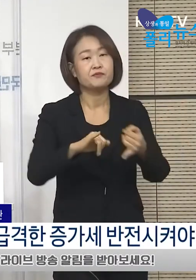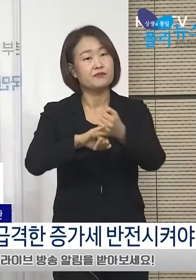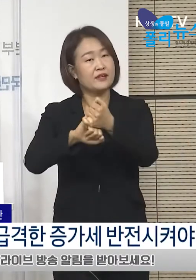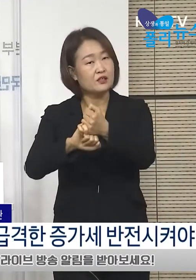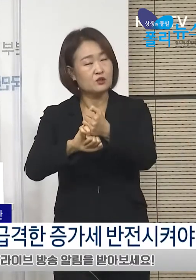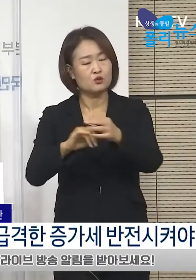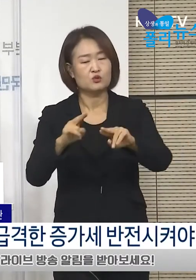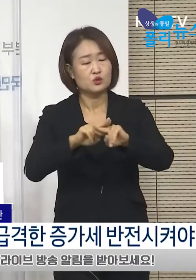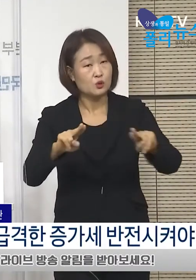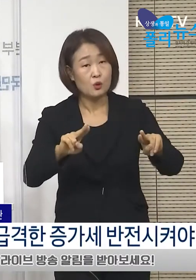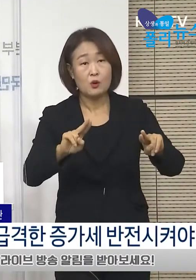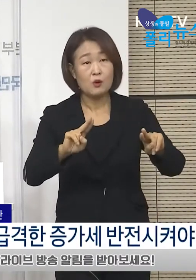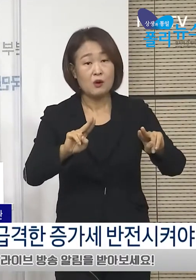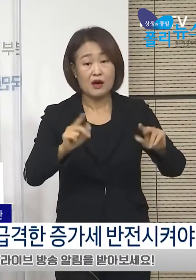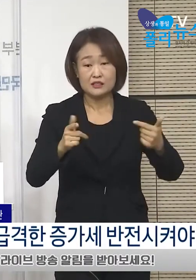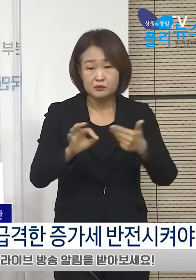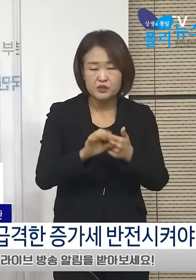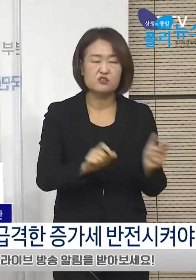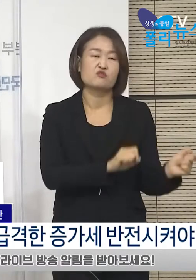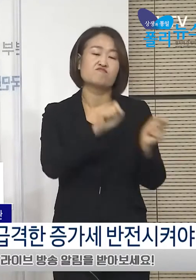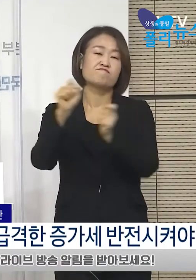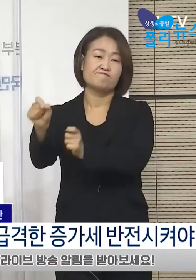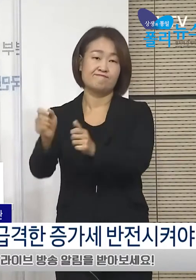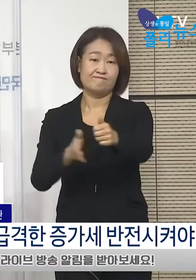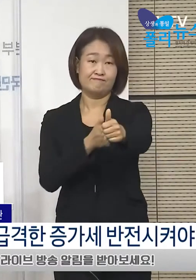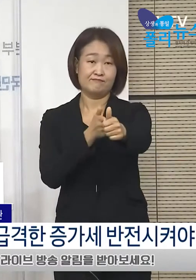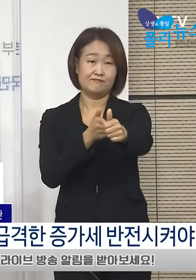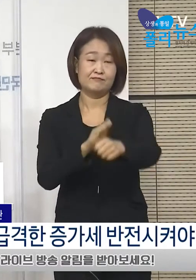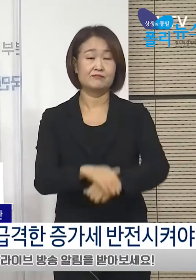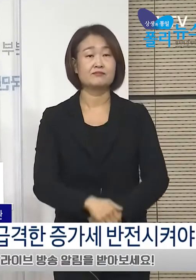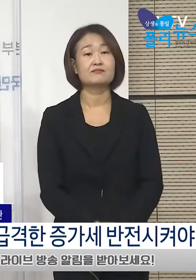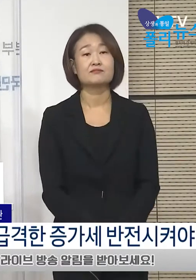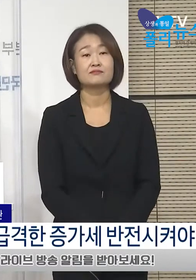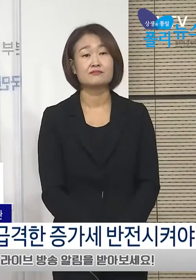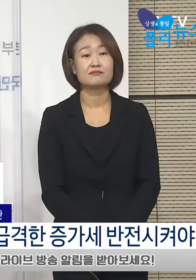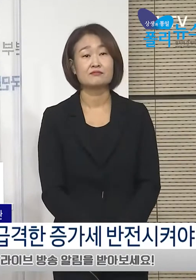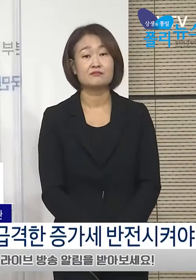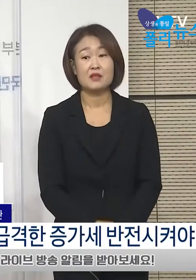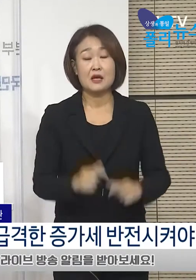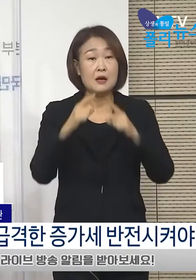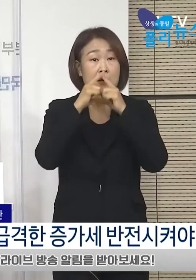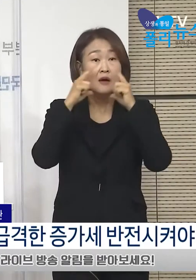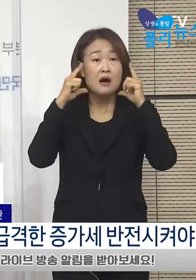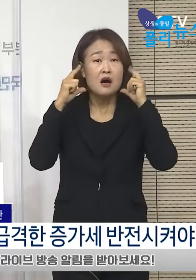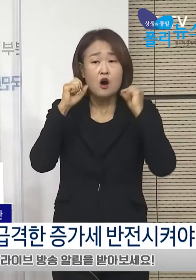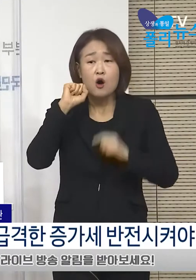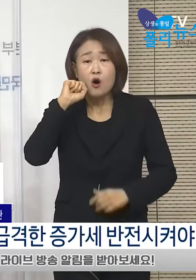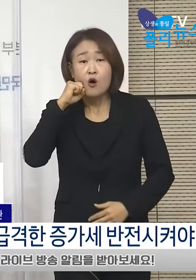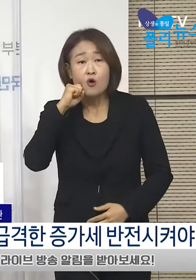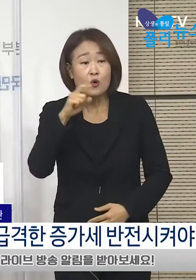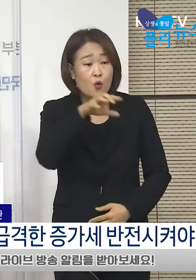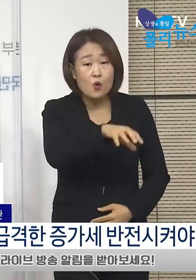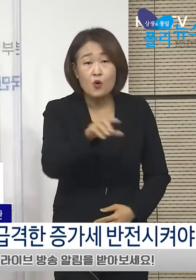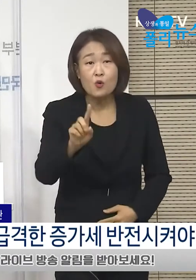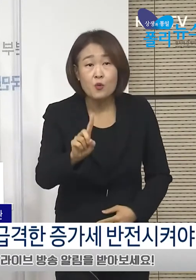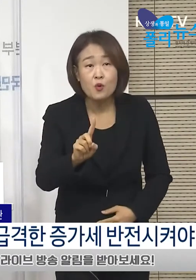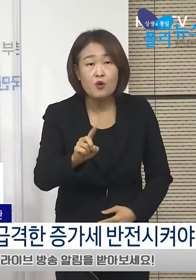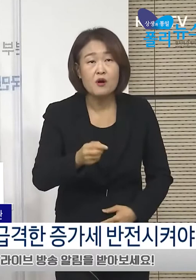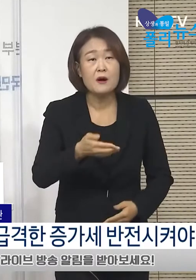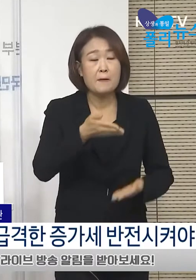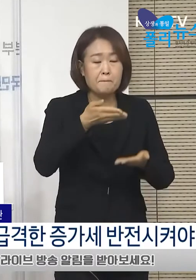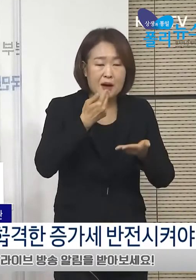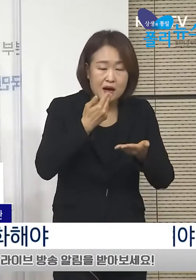취소하거나 연기하여 주시기 바랍니다. 특히 마스크 착용이 어려운 식사나 대화가